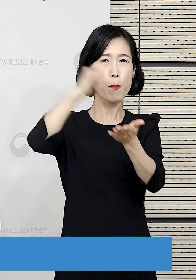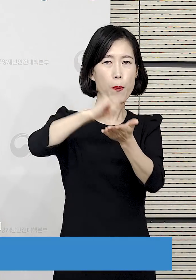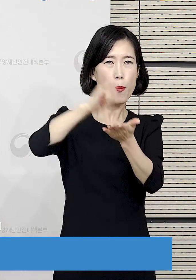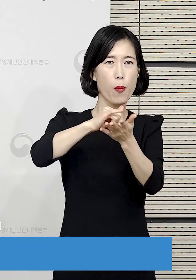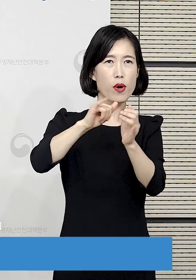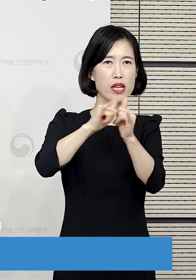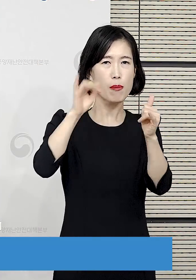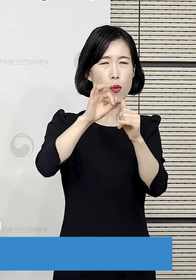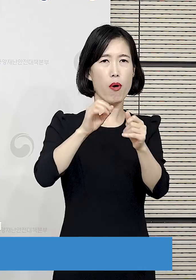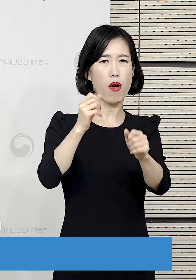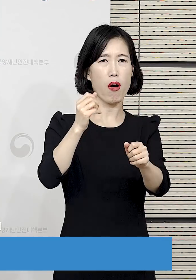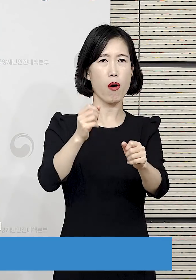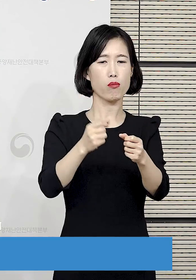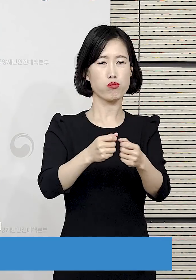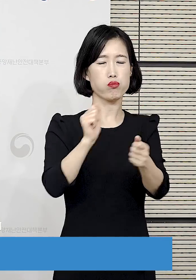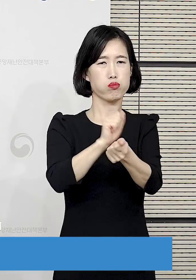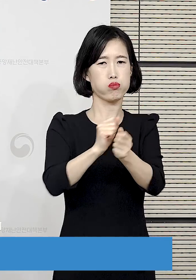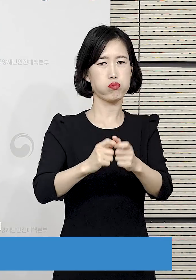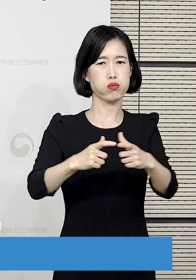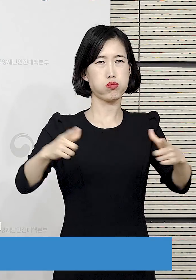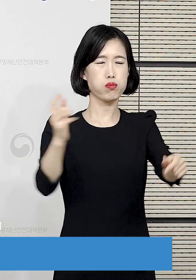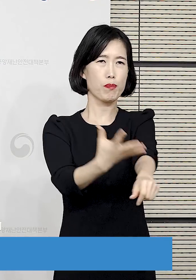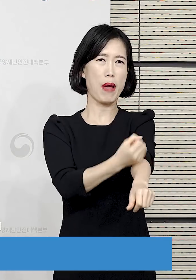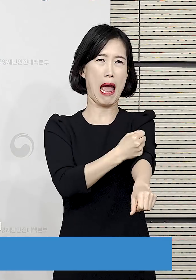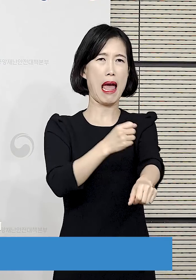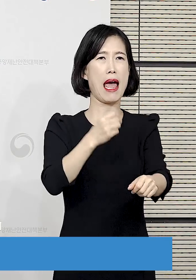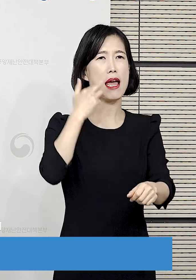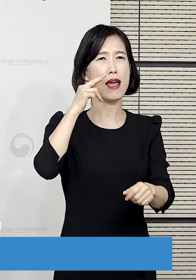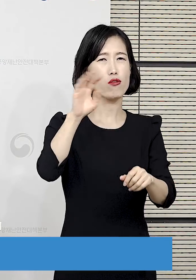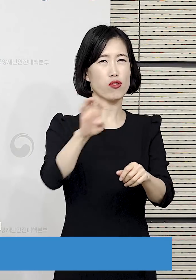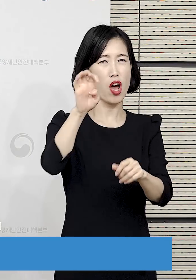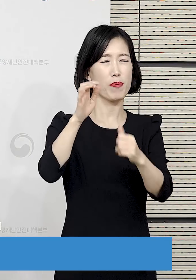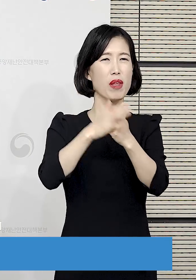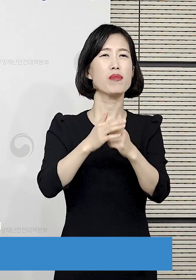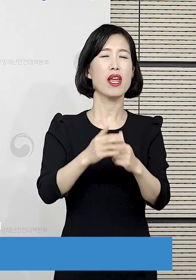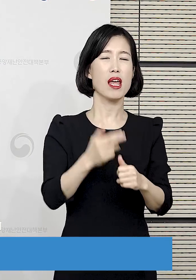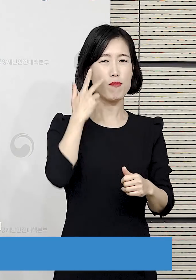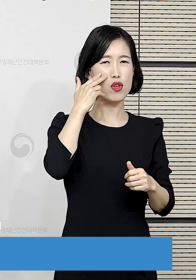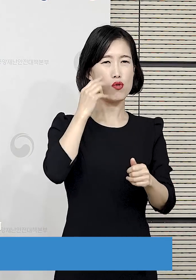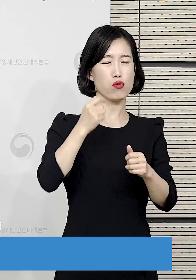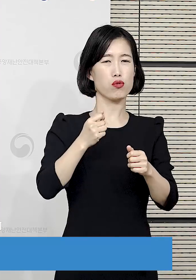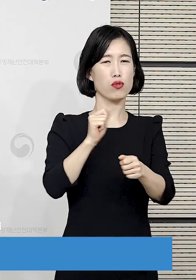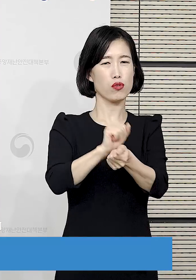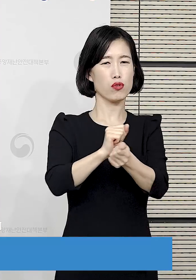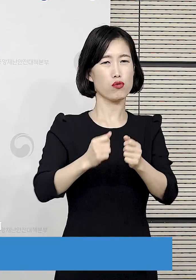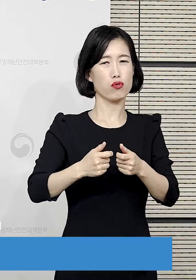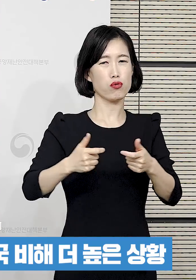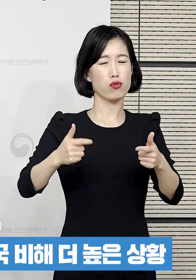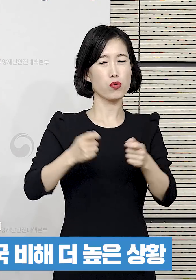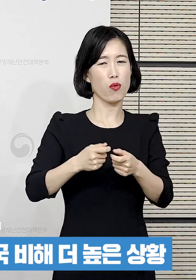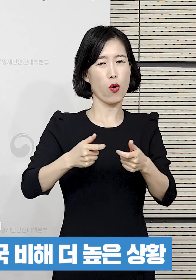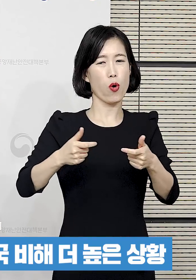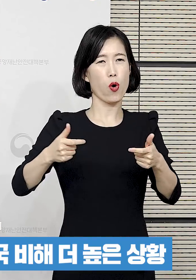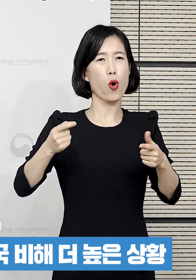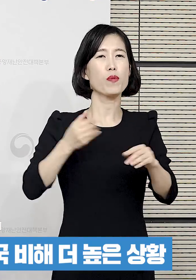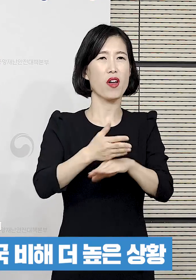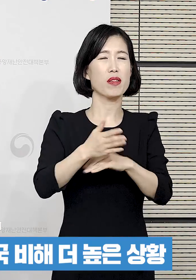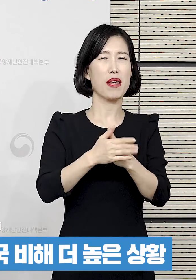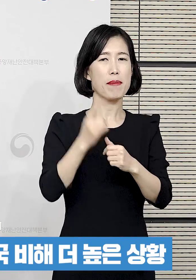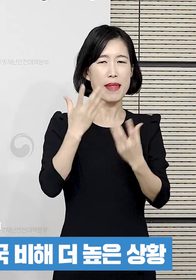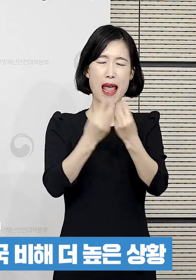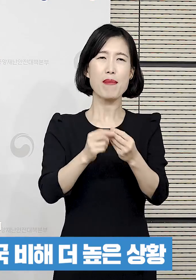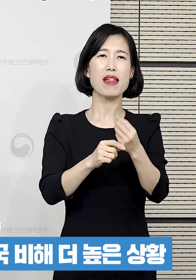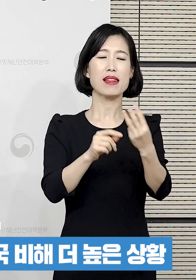있긴 하지만 유럽이 좀 더 확산세가 좀 더 빨리 진행되었다는 점을 고려를 했을 때는 비교는 가능할